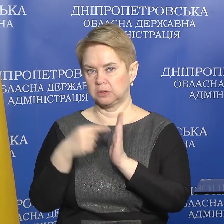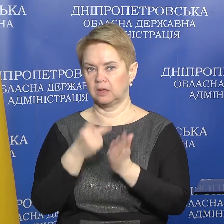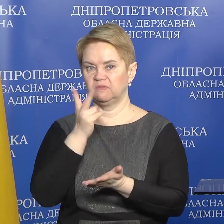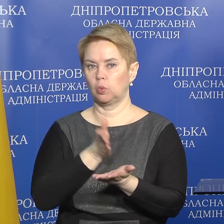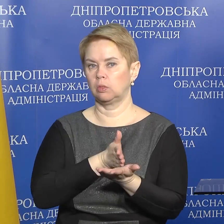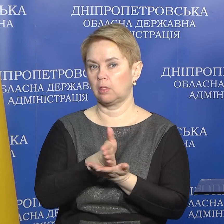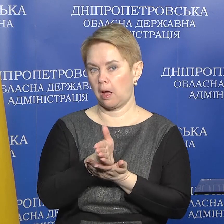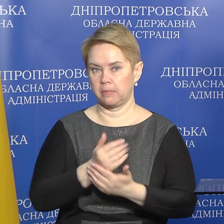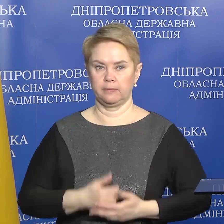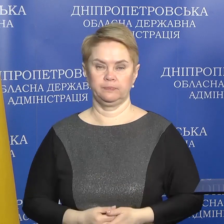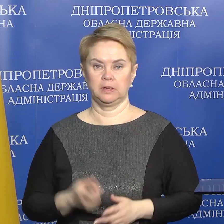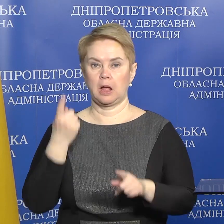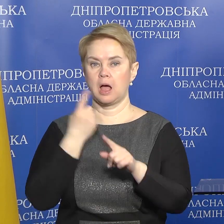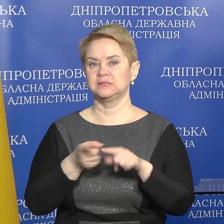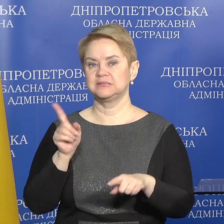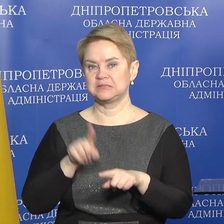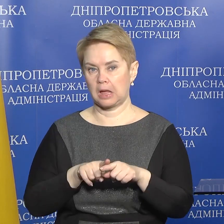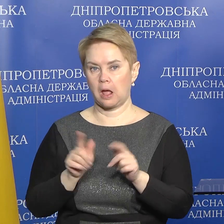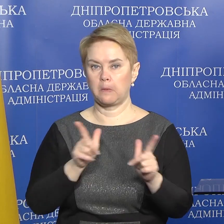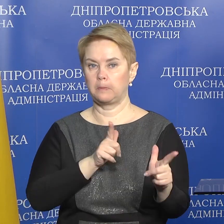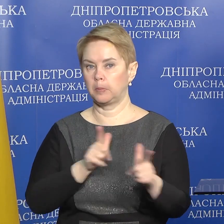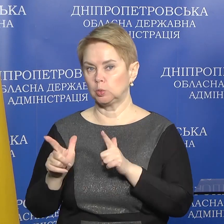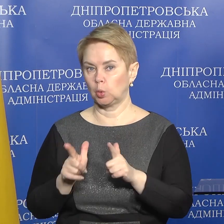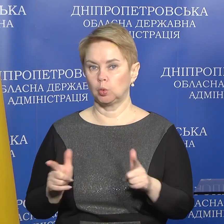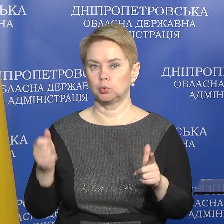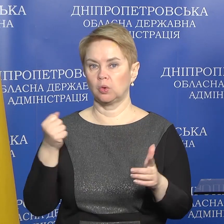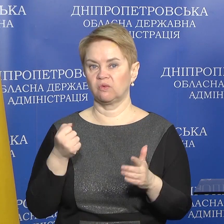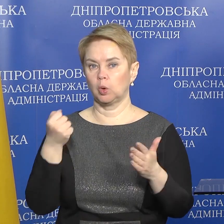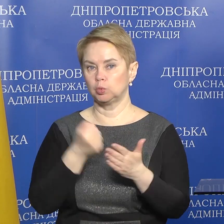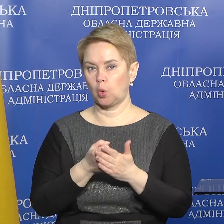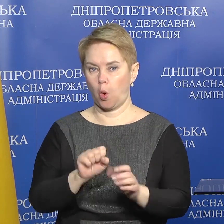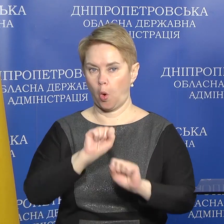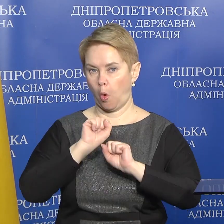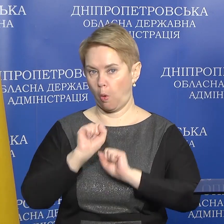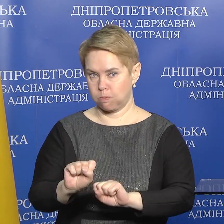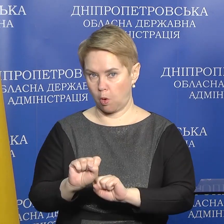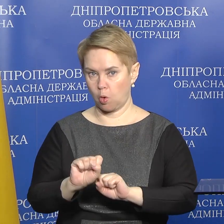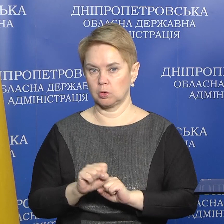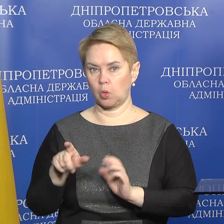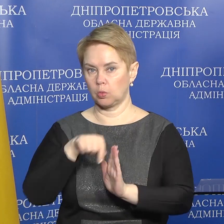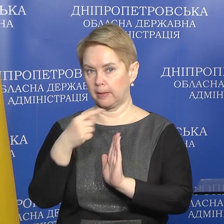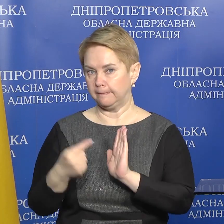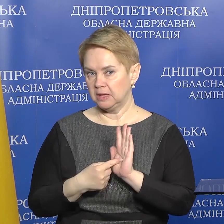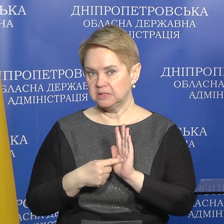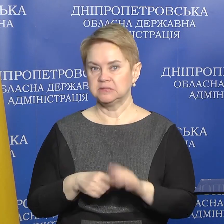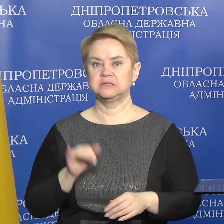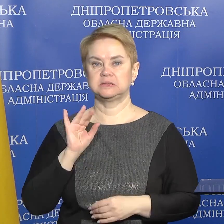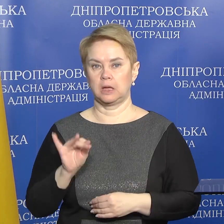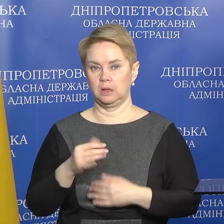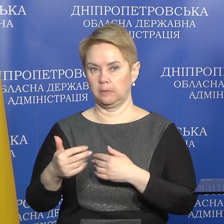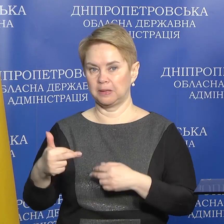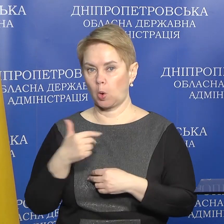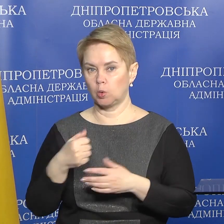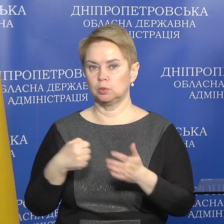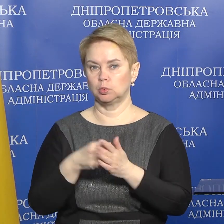напрямках. Це підготовка до оборони міста і підходів до міста.